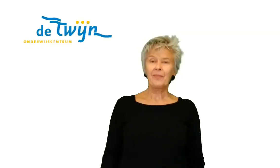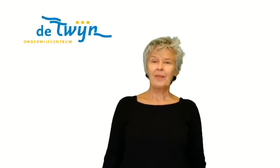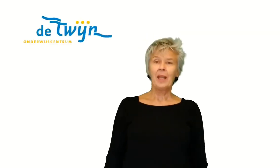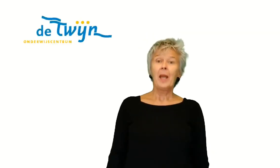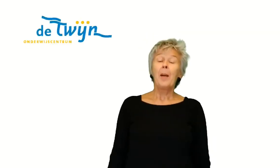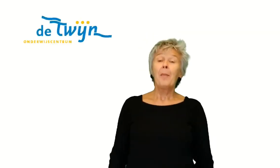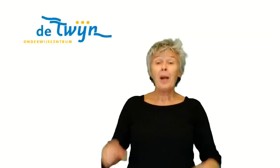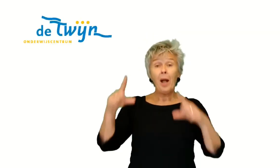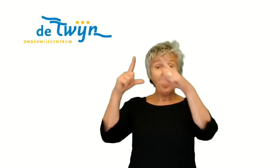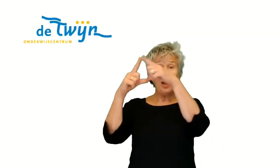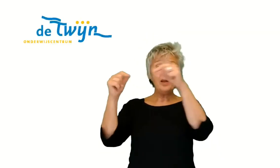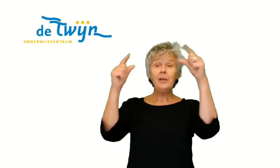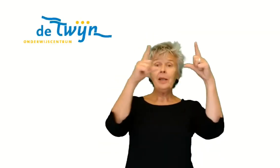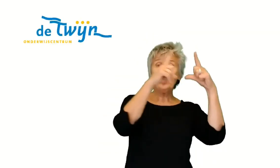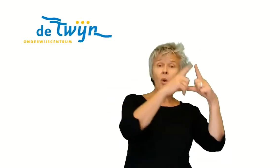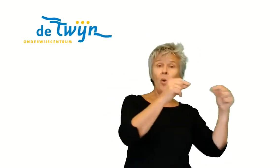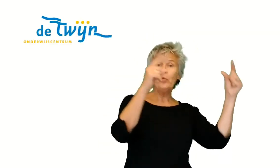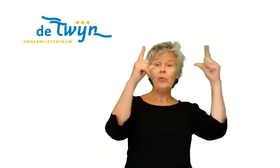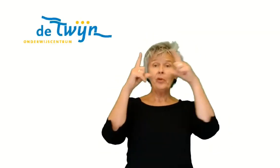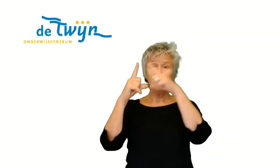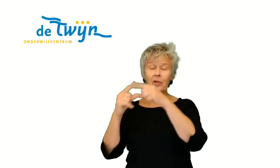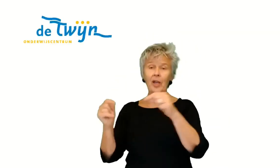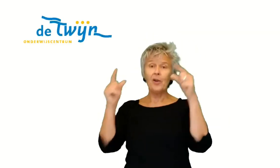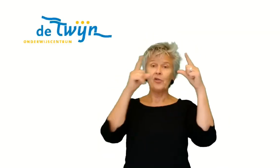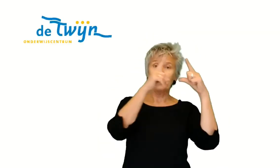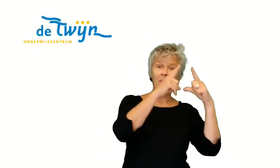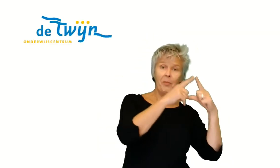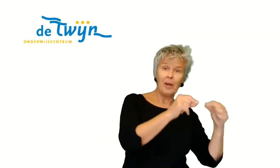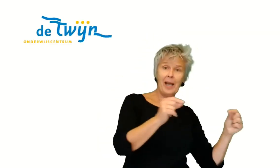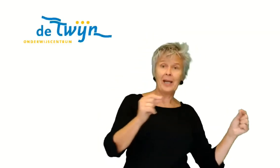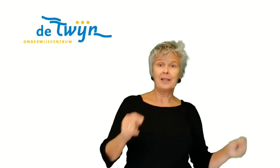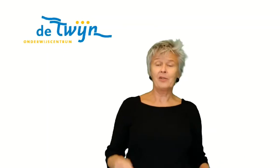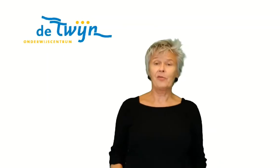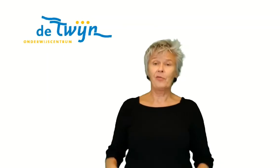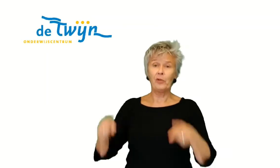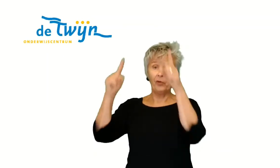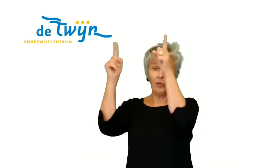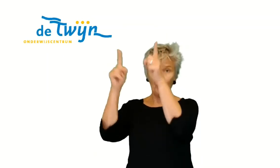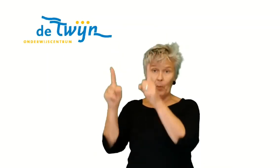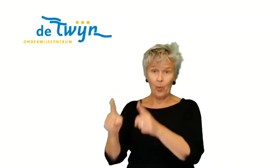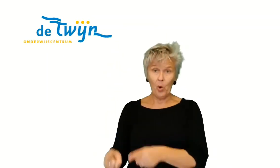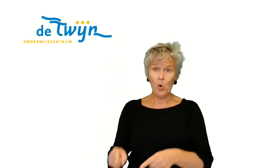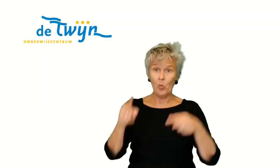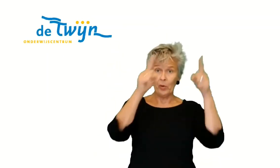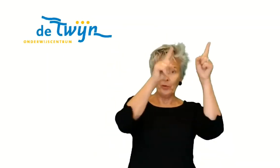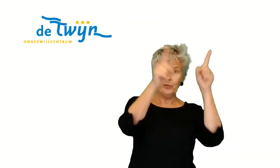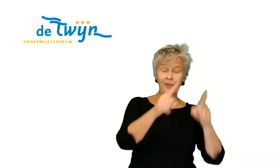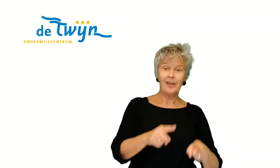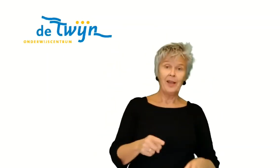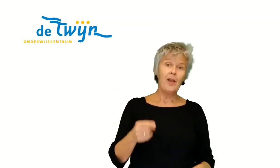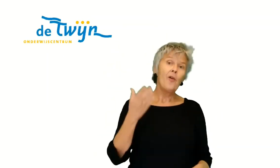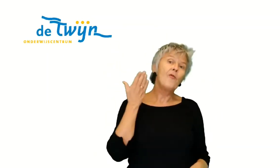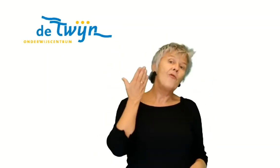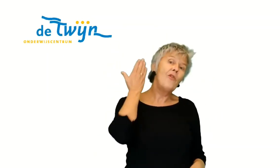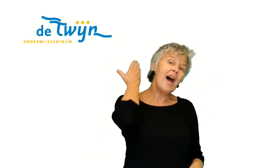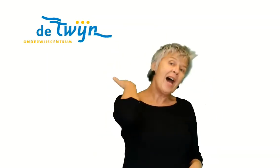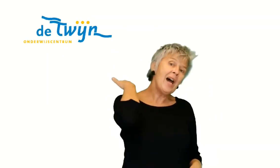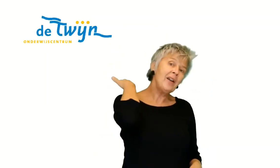Maar al die honderdduizend blaadjes van de bomen waren